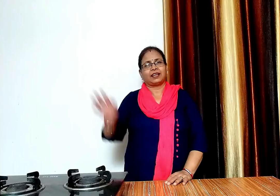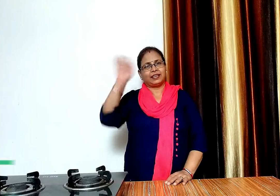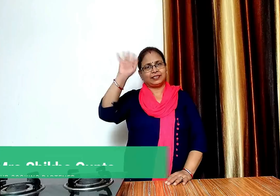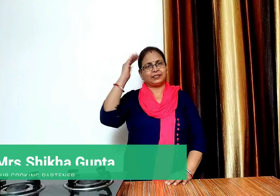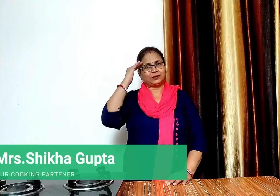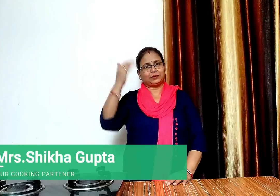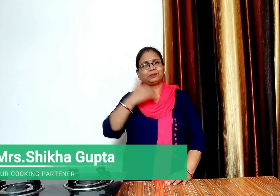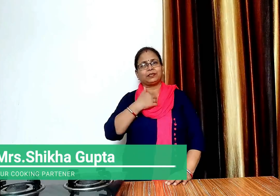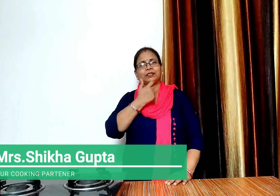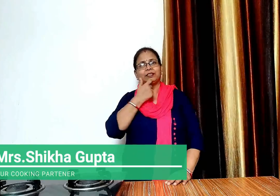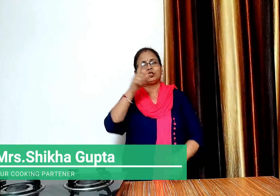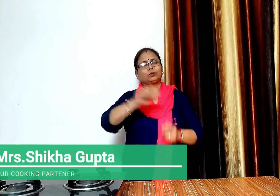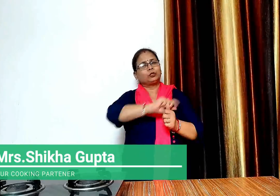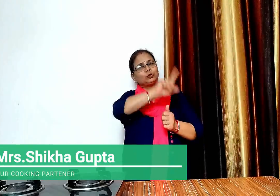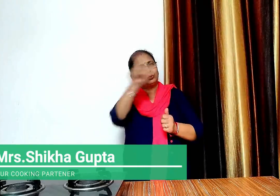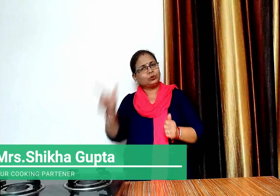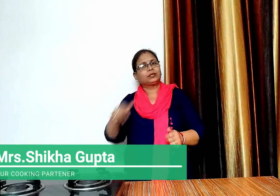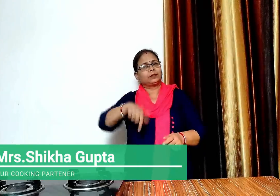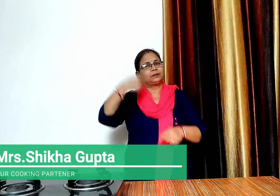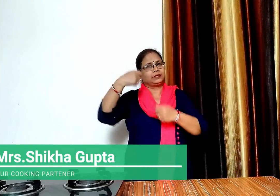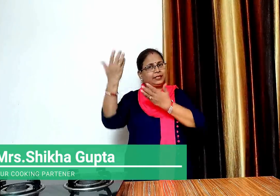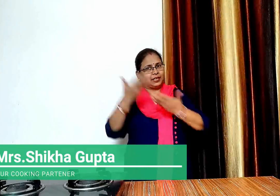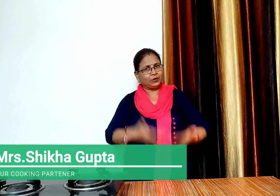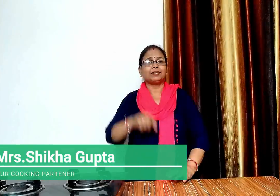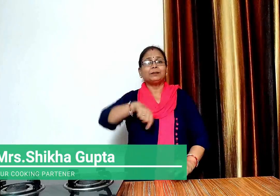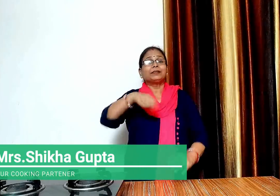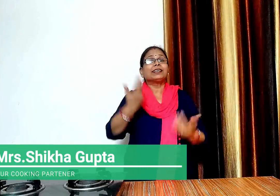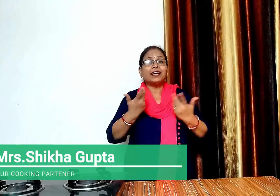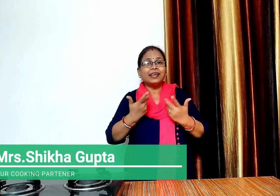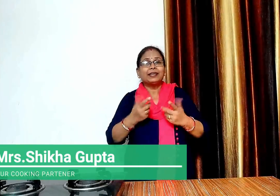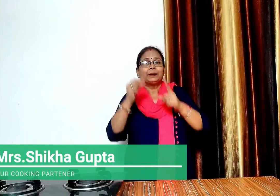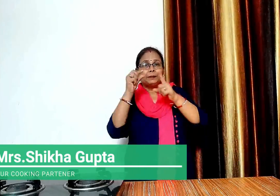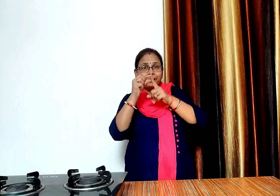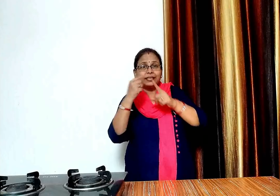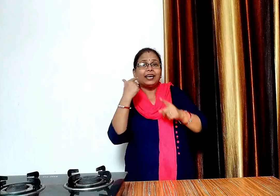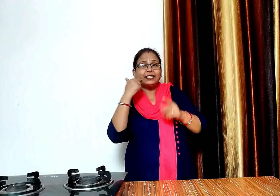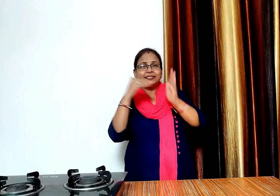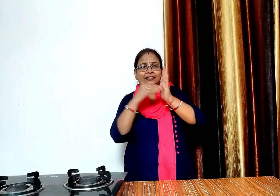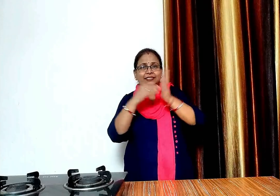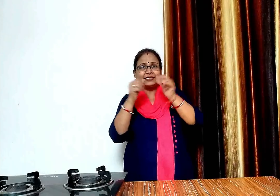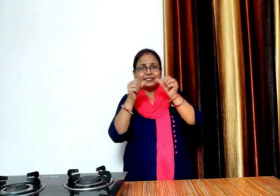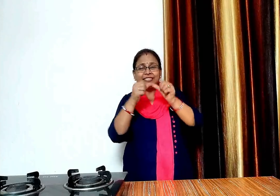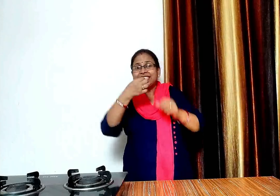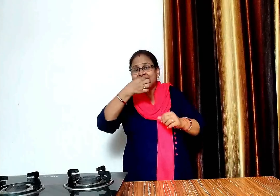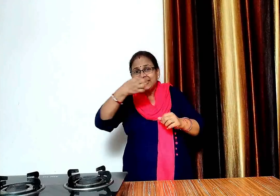हेलो फ्रेंड्स मैं शिखा आप सबी का इस वीडियो पर स्वागत करती हूँ आज हम पीजा बनाएंगे